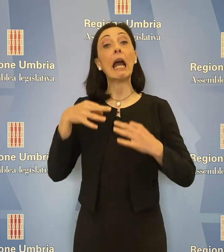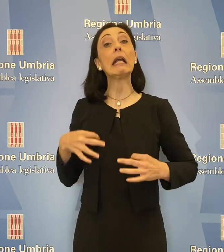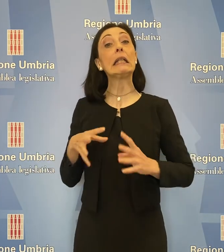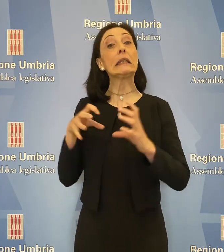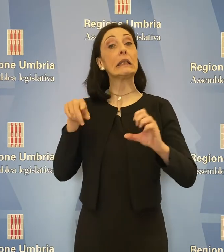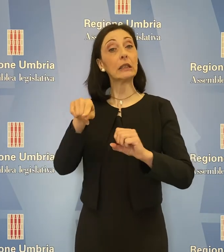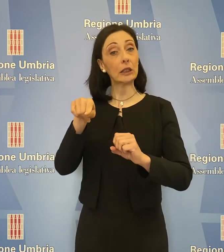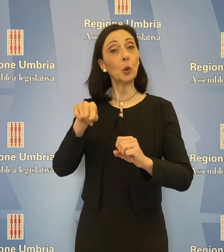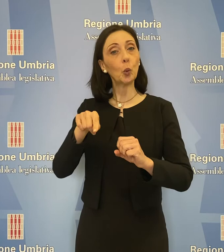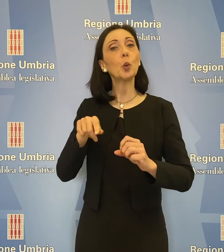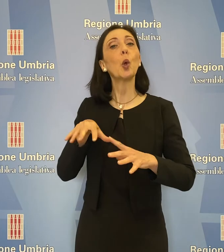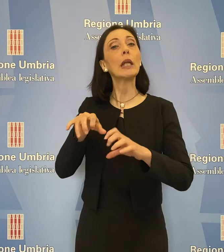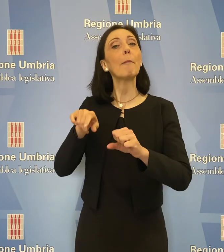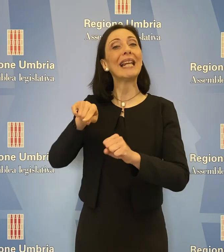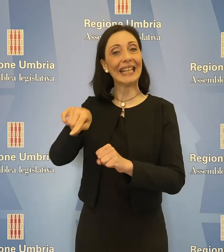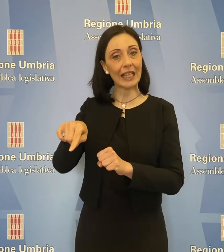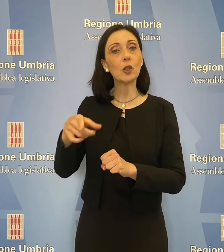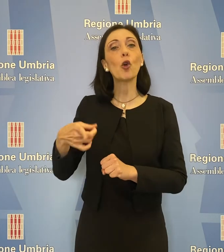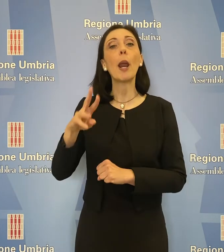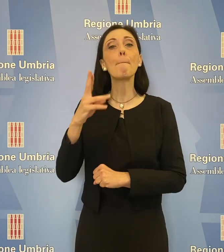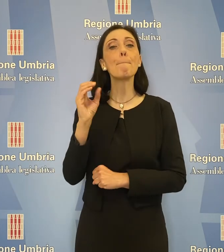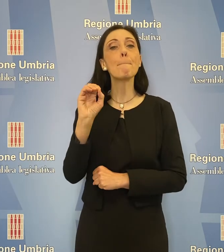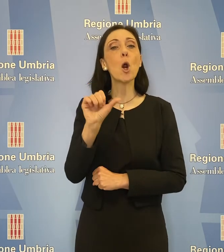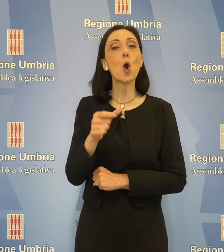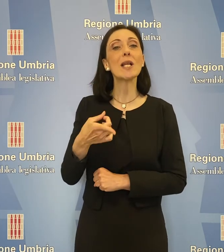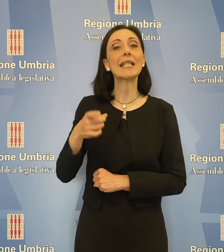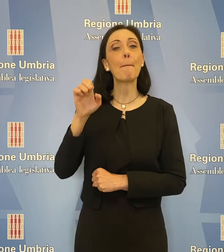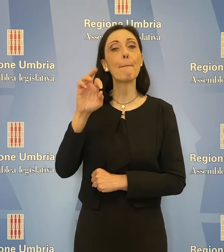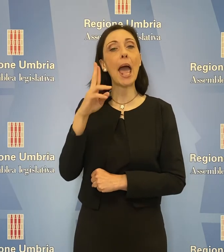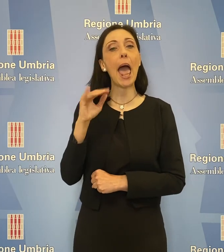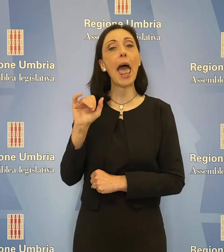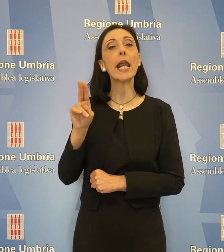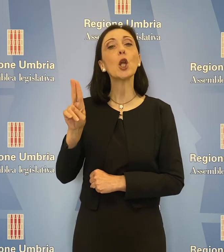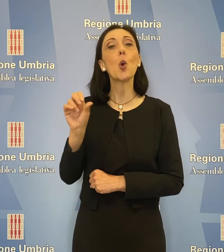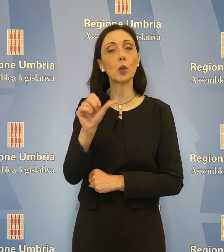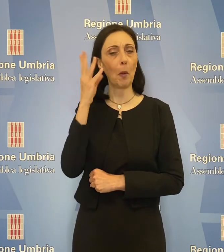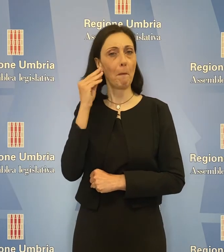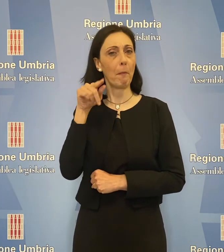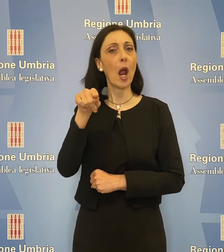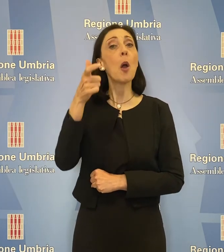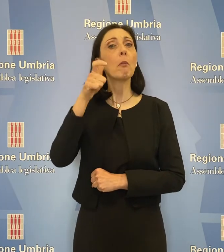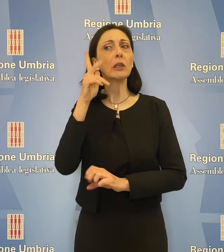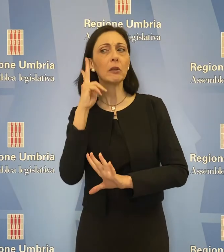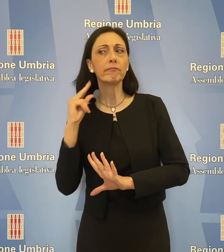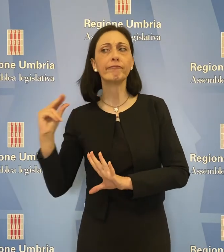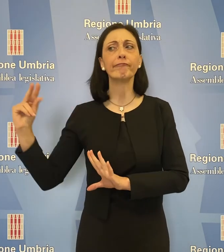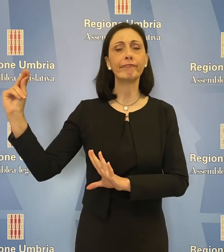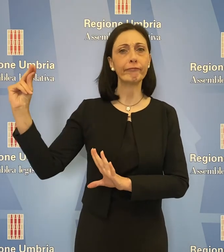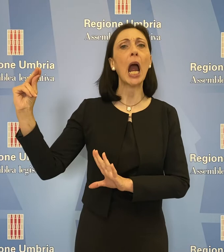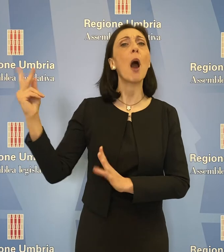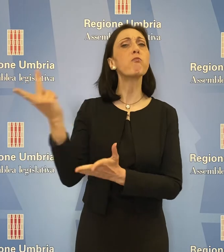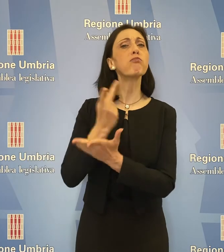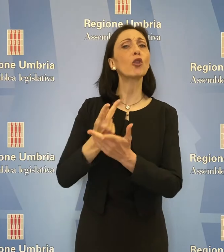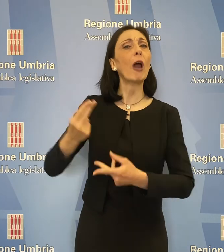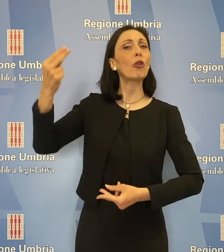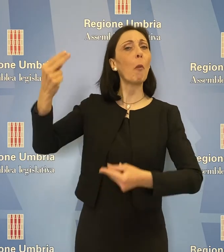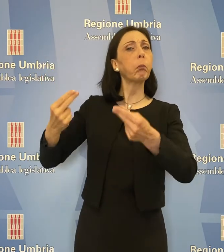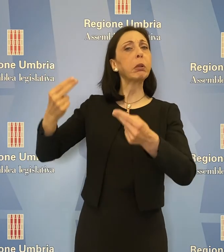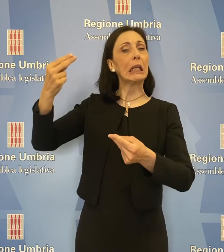riabilitazione Prosperius di Umbertide, poiché, da informazioni ricevute, sembra che il progetto di bilancio 2019 sia